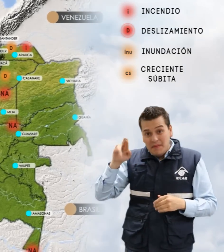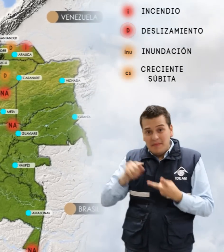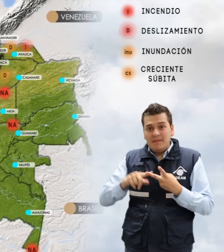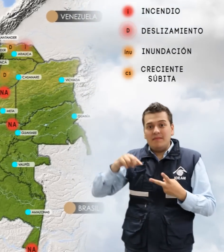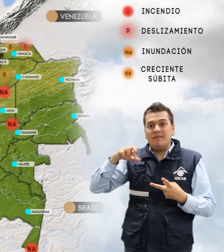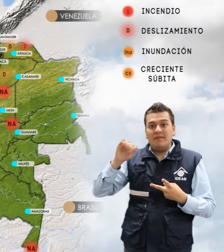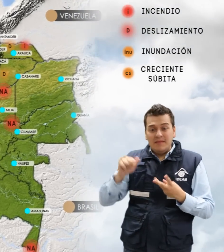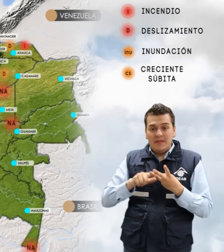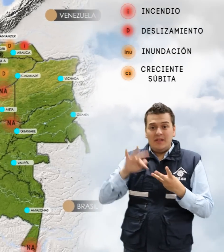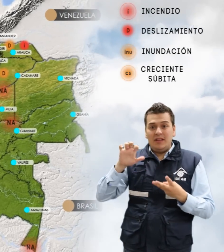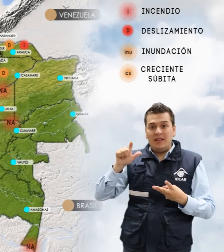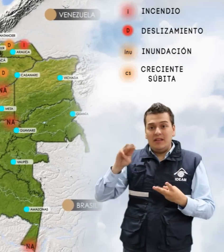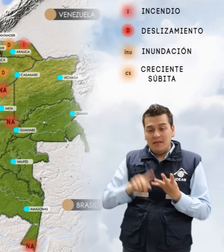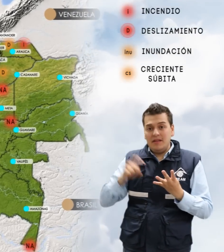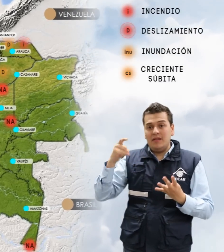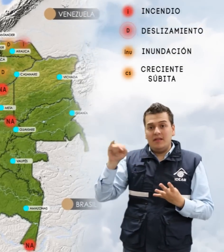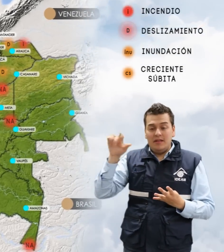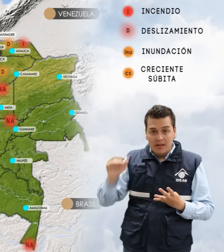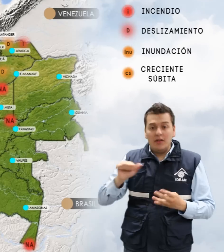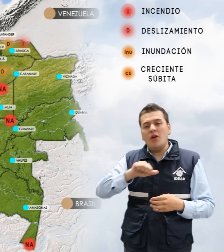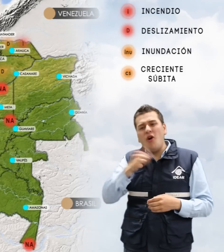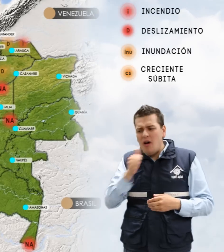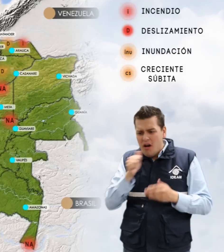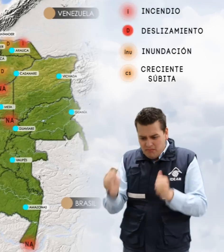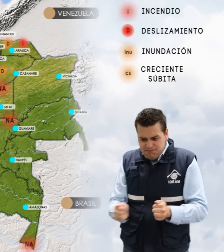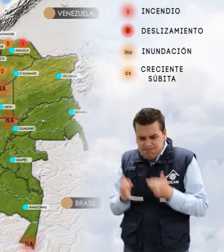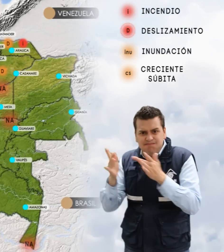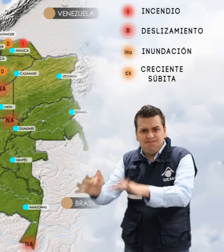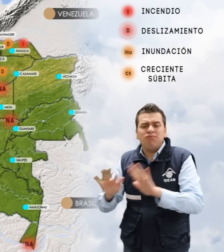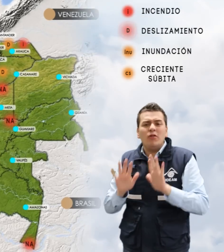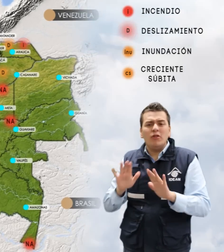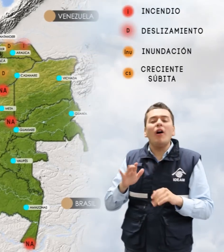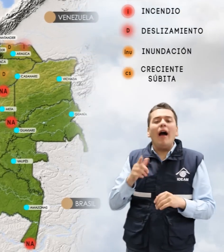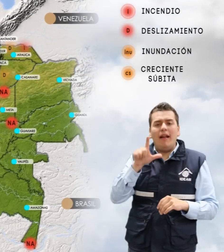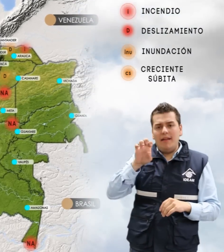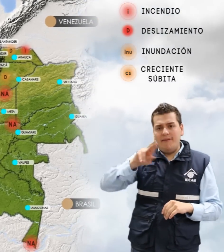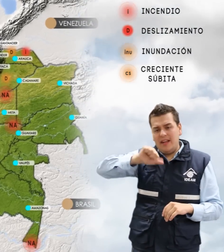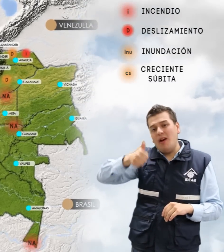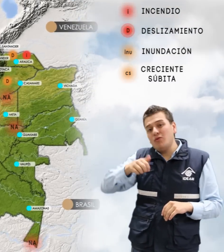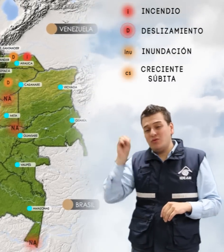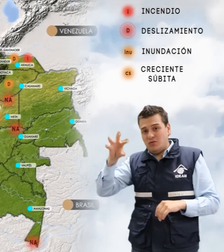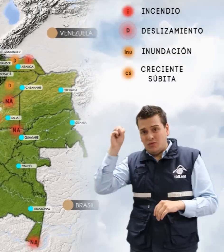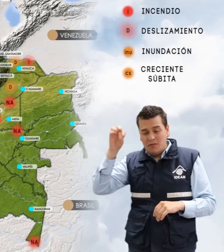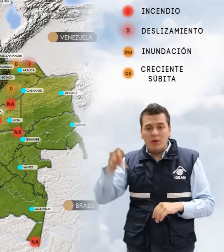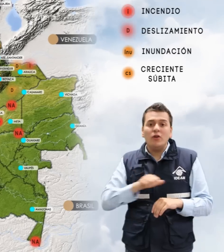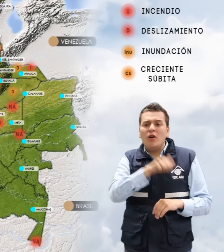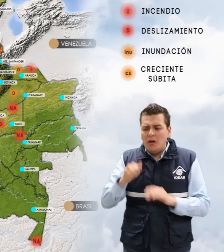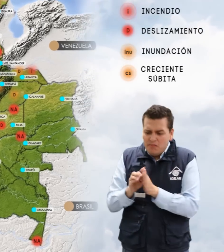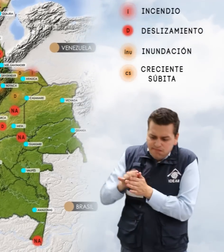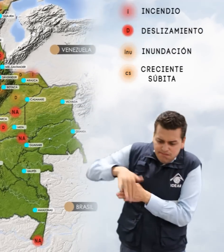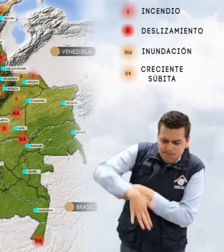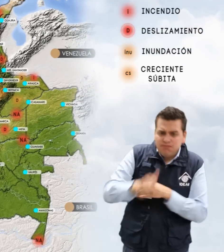Huiza. Por crecientes súbitas en los ríos Lebrija y Soga Modoso. Incrementos de niveles en la parte baja